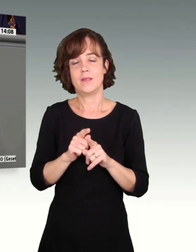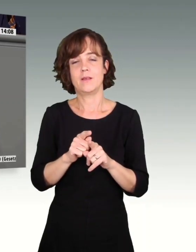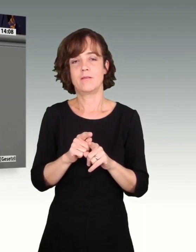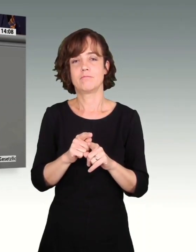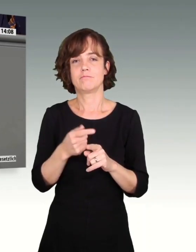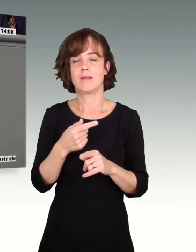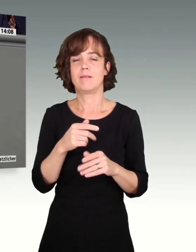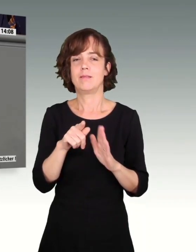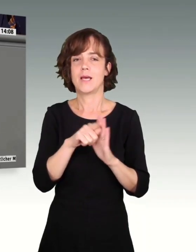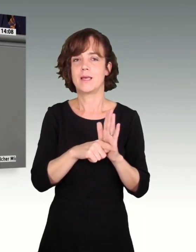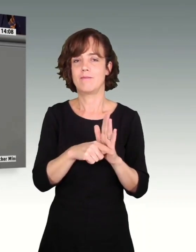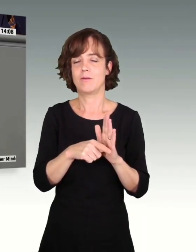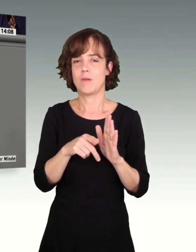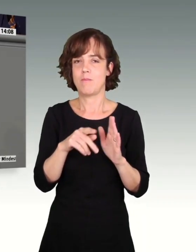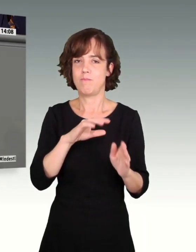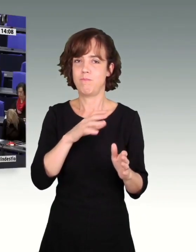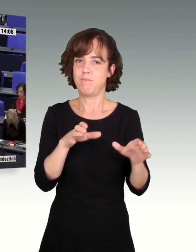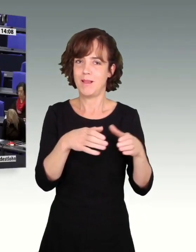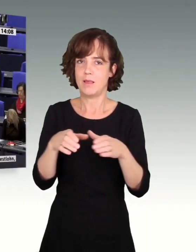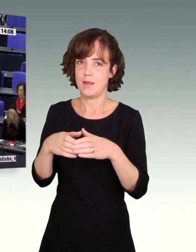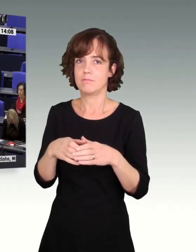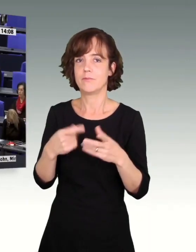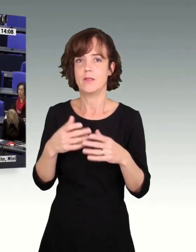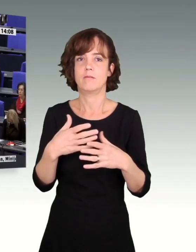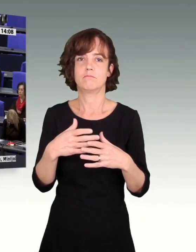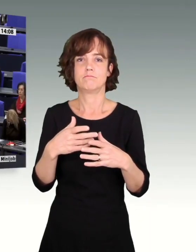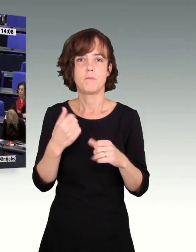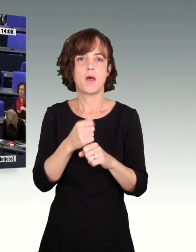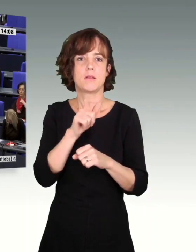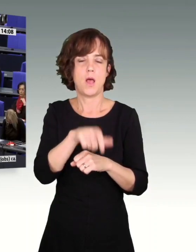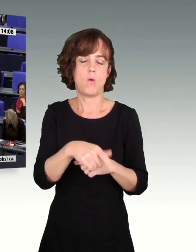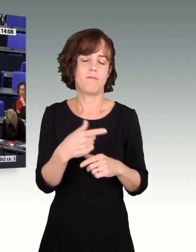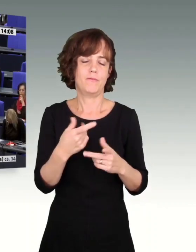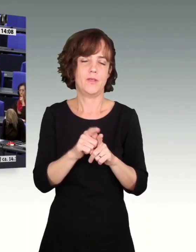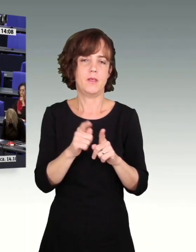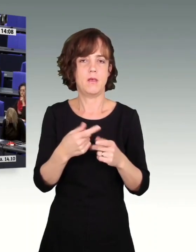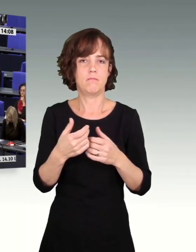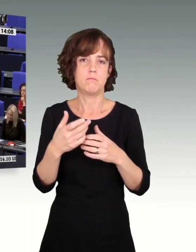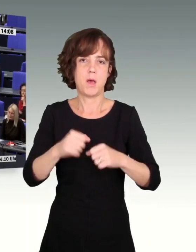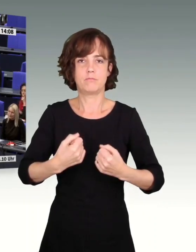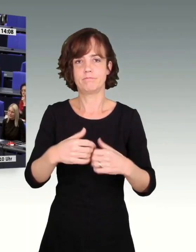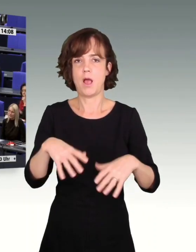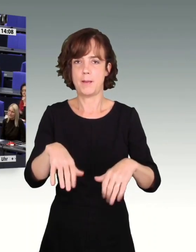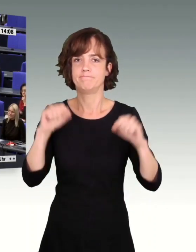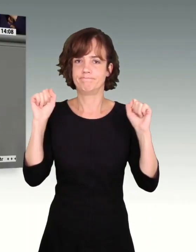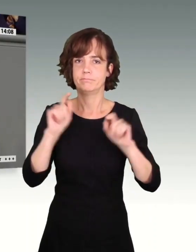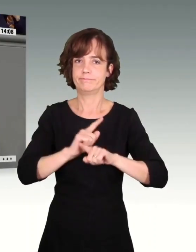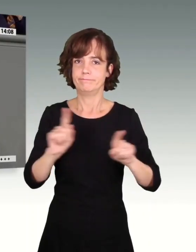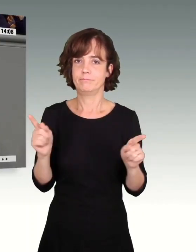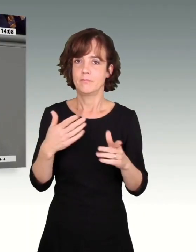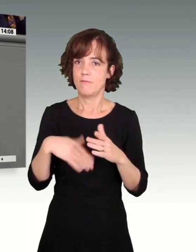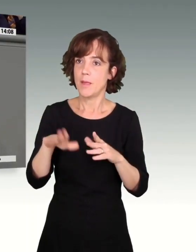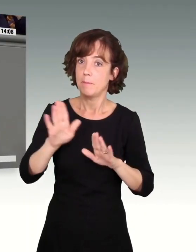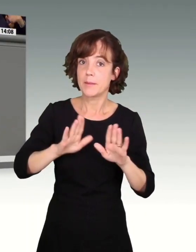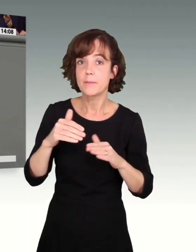Fehler der Ampelkoalition war, der auf keinen Fall wiederholt werden darf. Wer bietet mehr? Zwölf Euro gab es von der